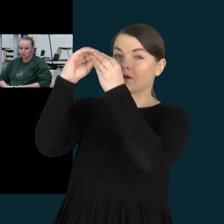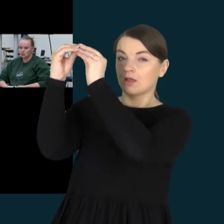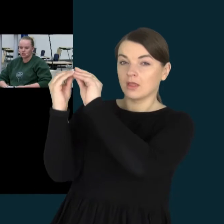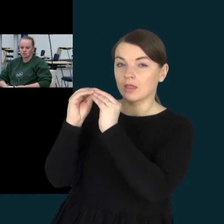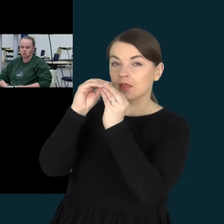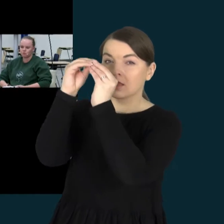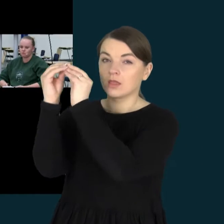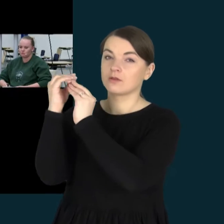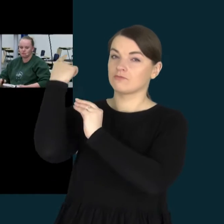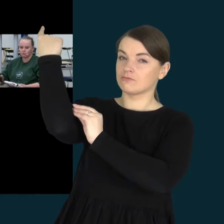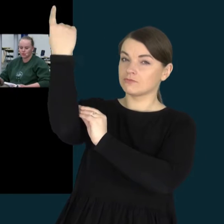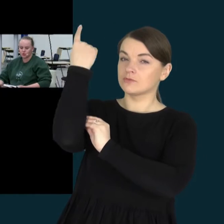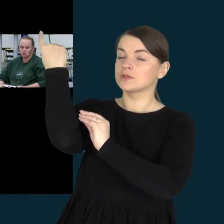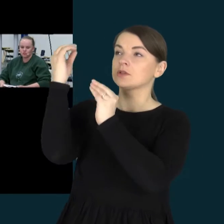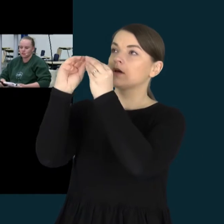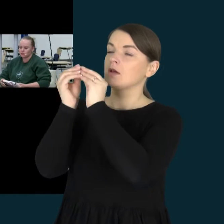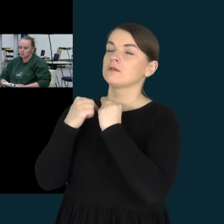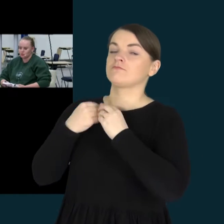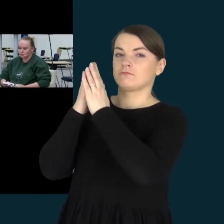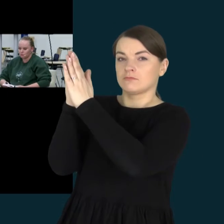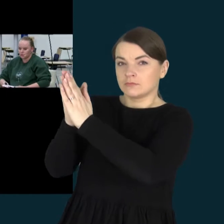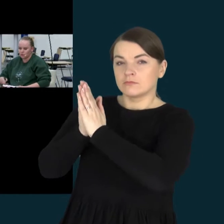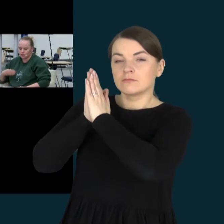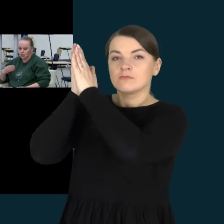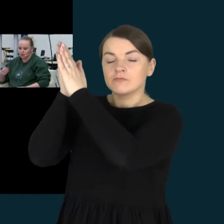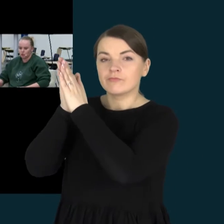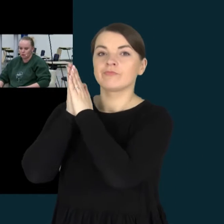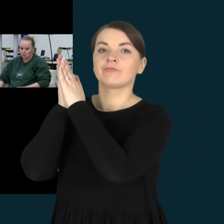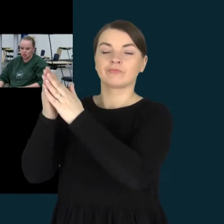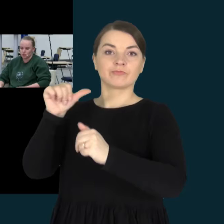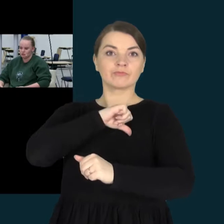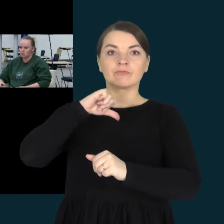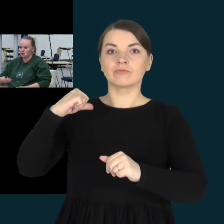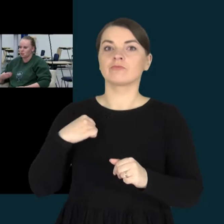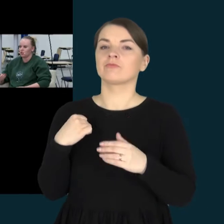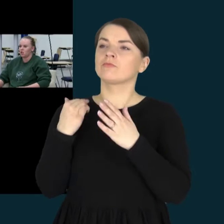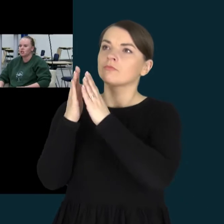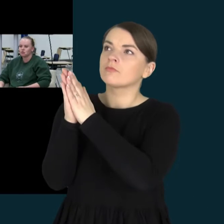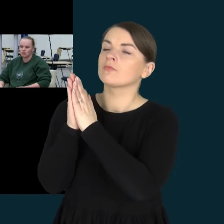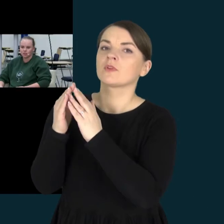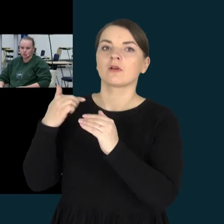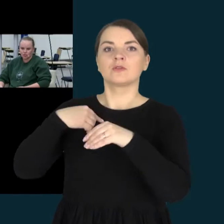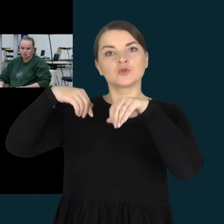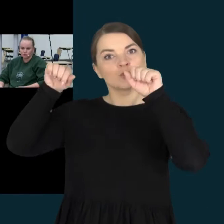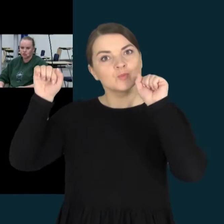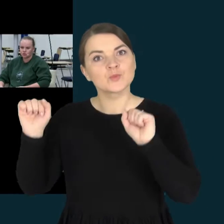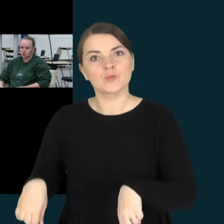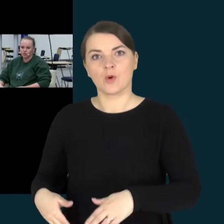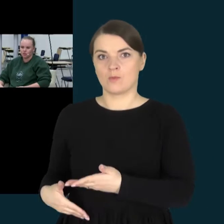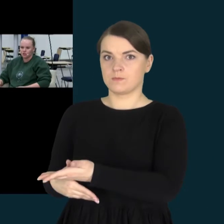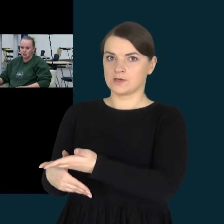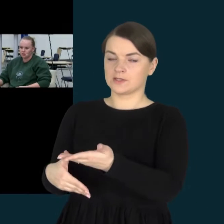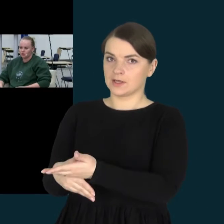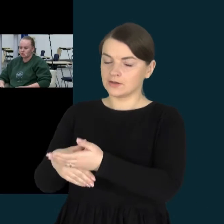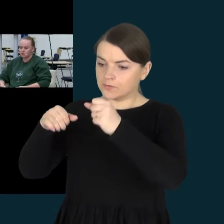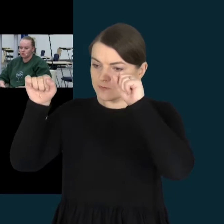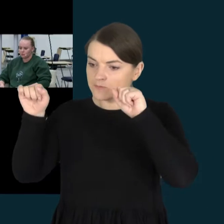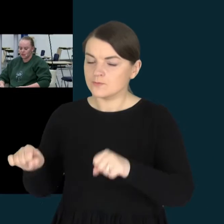visata. Aš meldžiausi ir darėjusi pati su savim, kad aš galėsiu jį ištraukti iš to